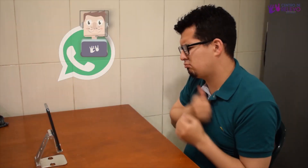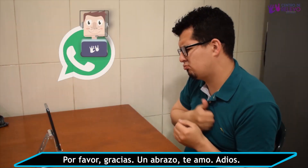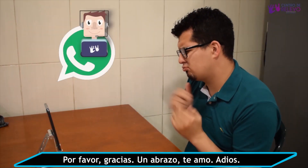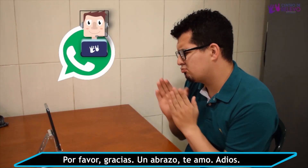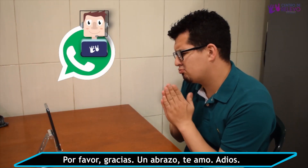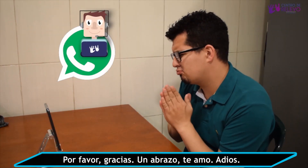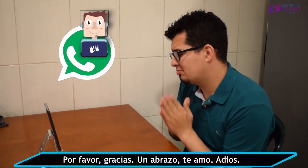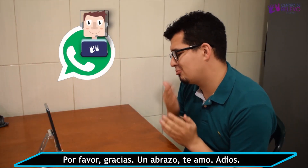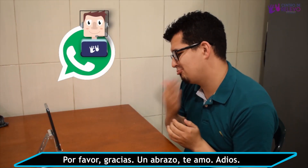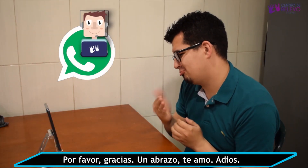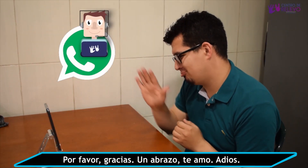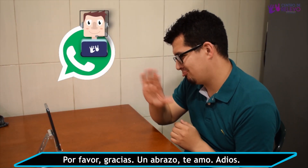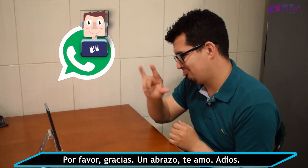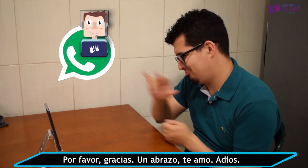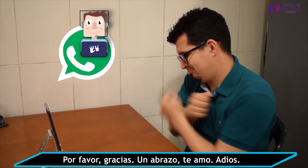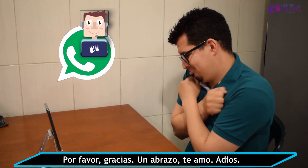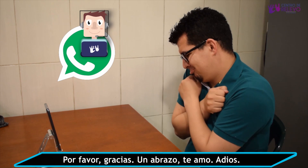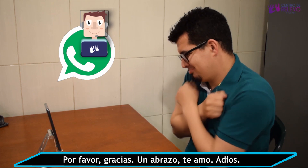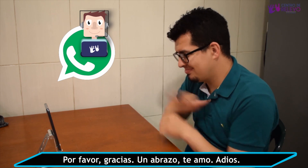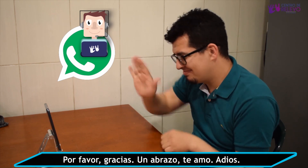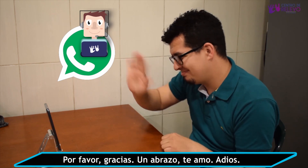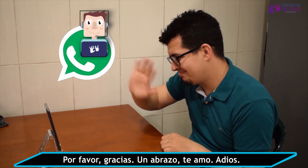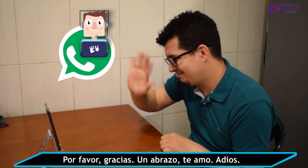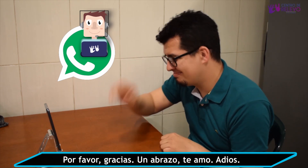Por favor, gracias. Un abrazo. Te amo. Adiós.